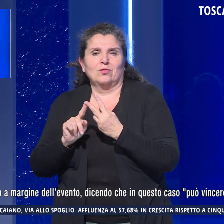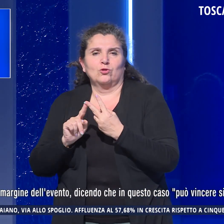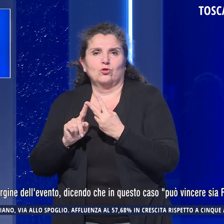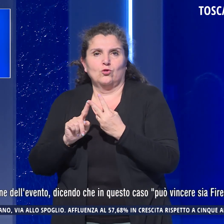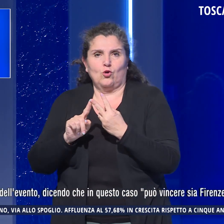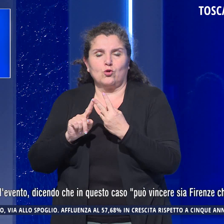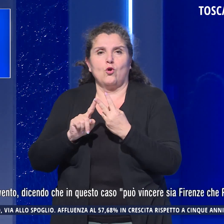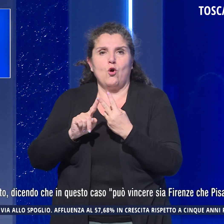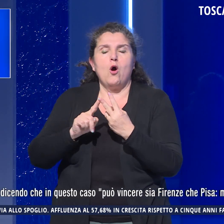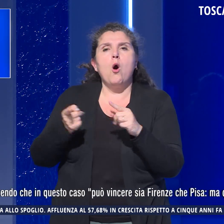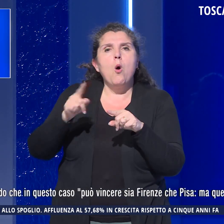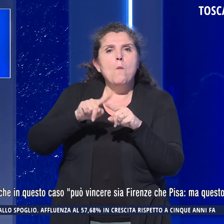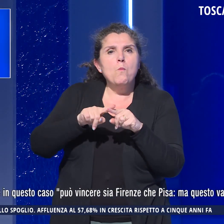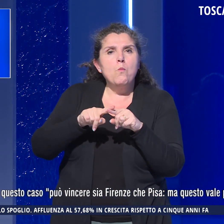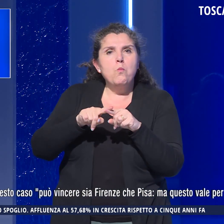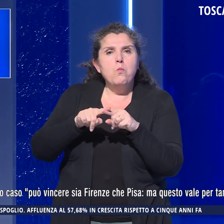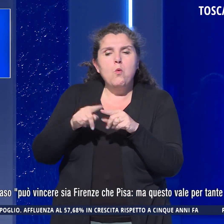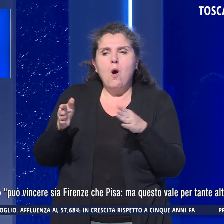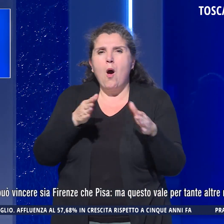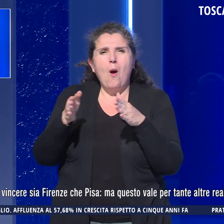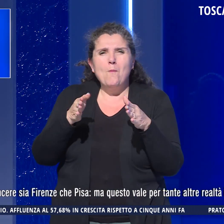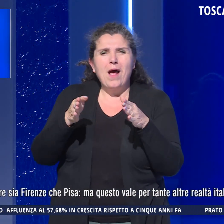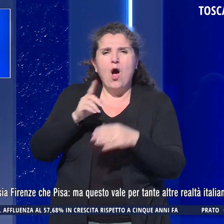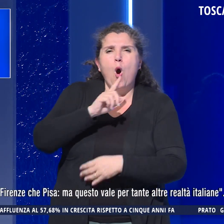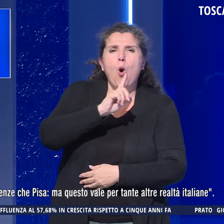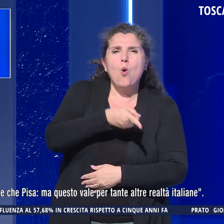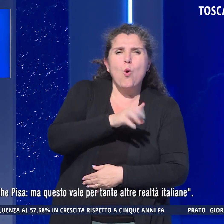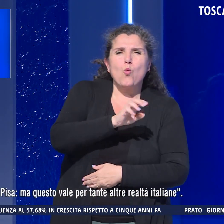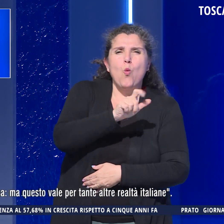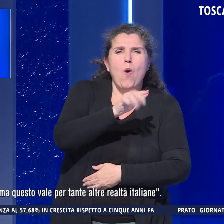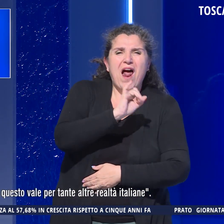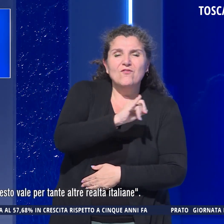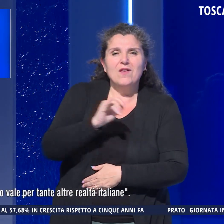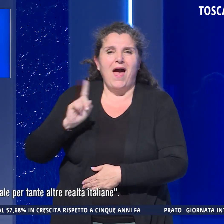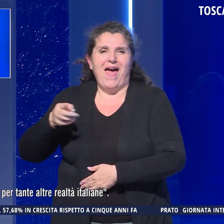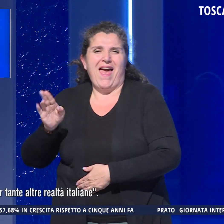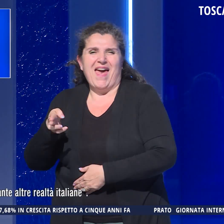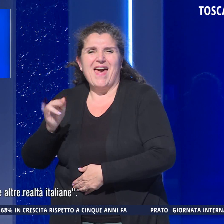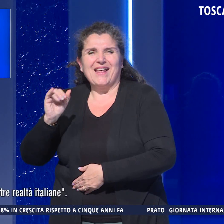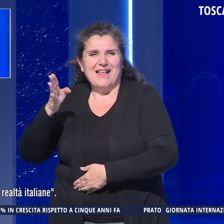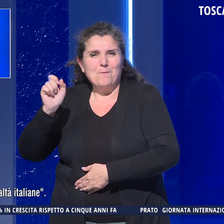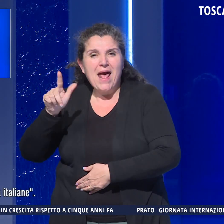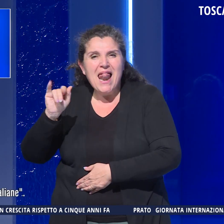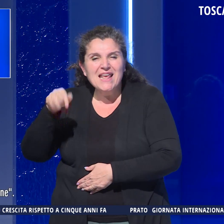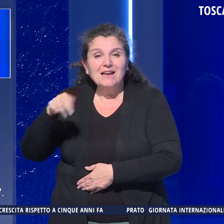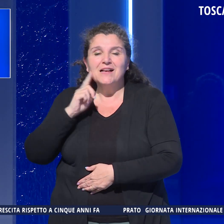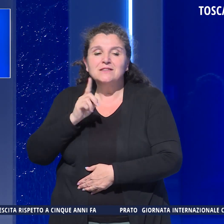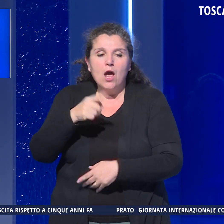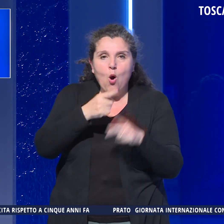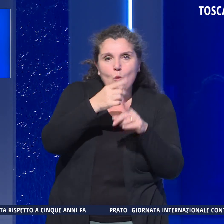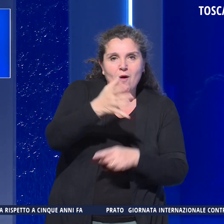Poi aggiunto, non siamo al tempo dei Guelfi e Ghibellini dove se vince uno perde l'altro.